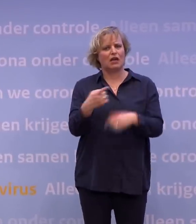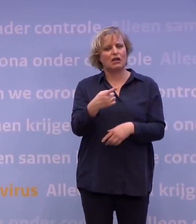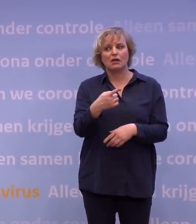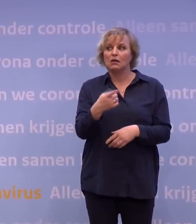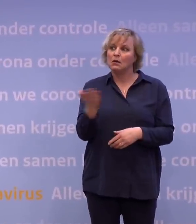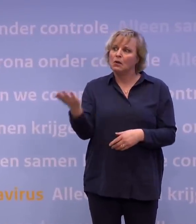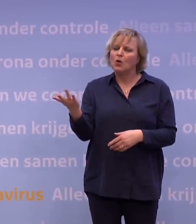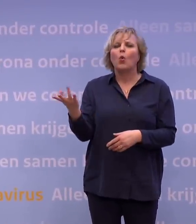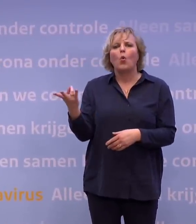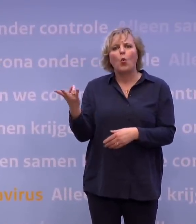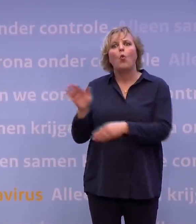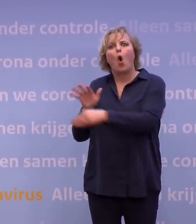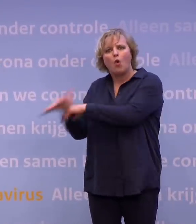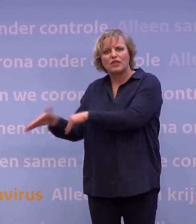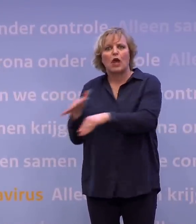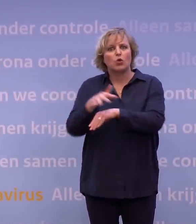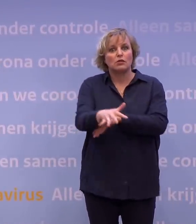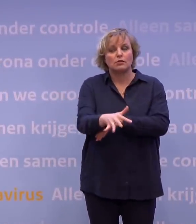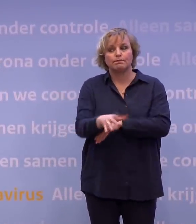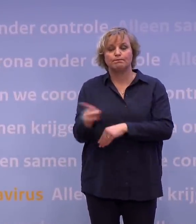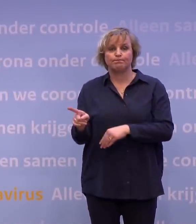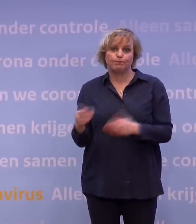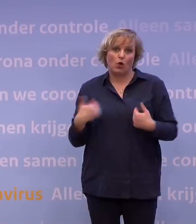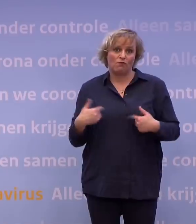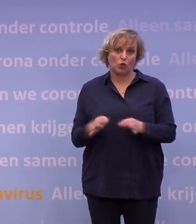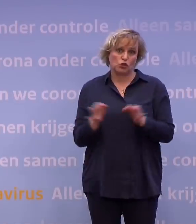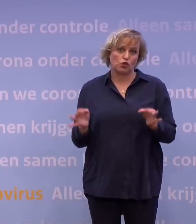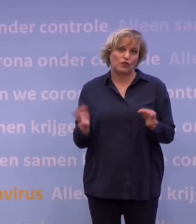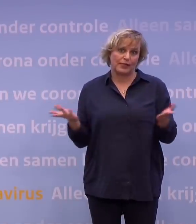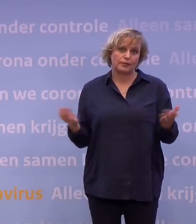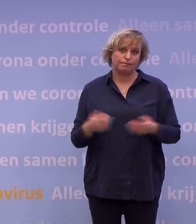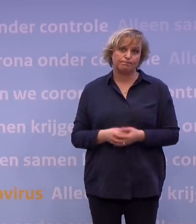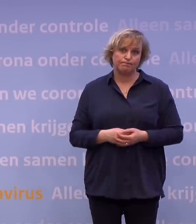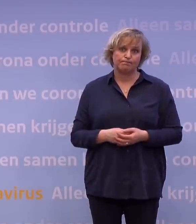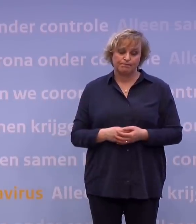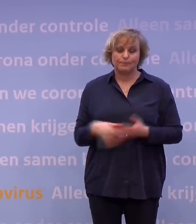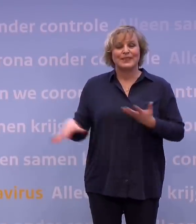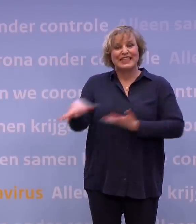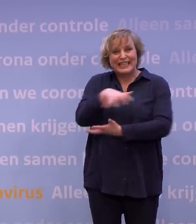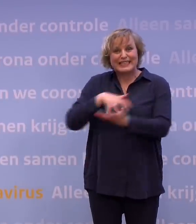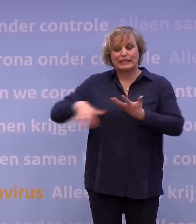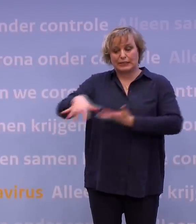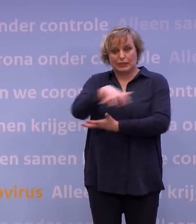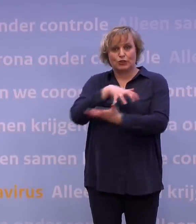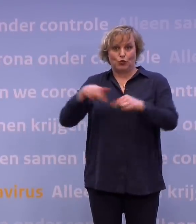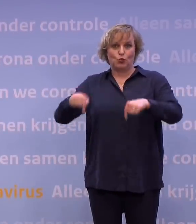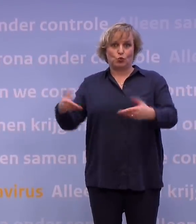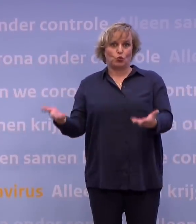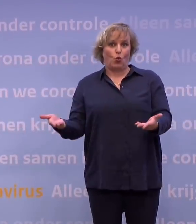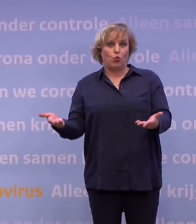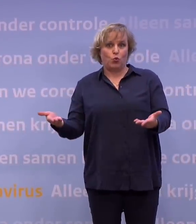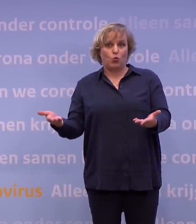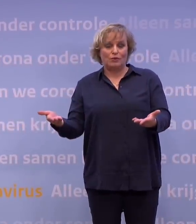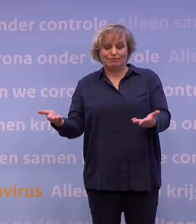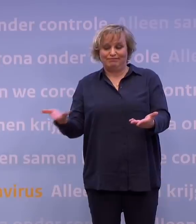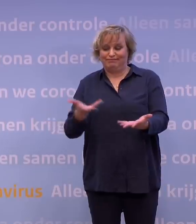u hen te kunnen overtuigen? De volksgezondheid. De crisis waar we in zitten. En die op dit moment ons